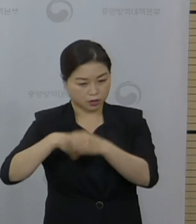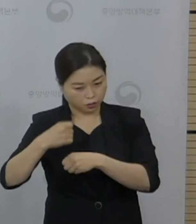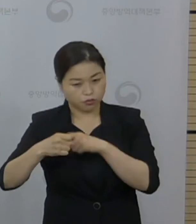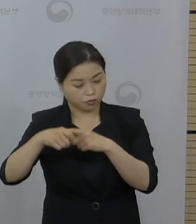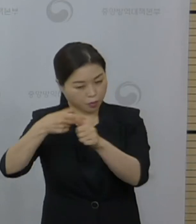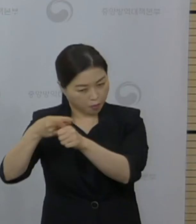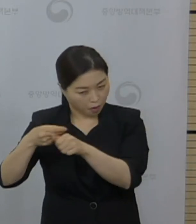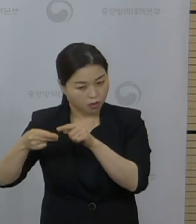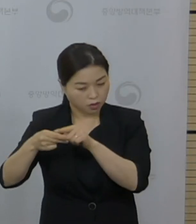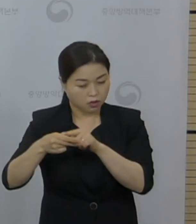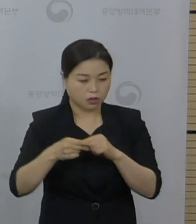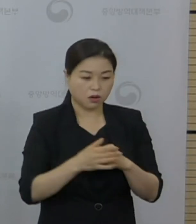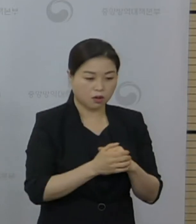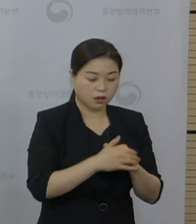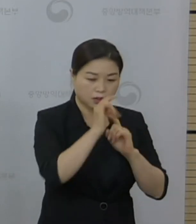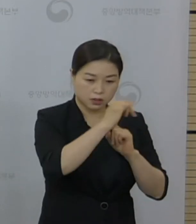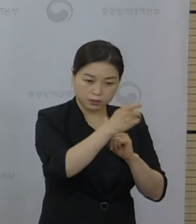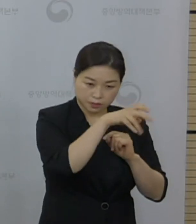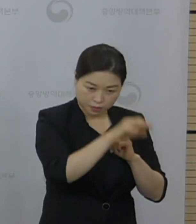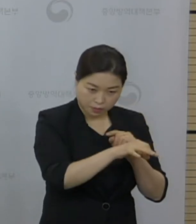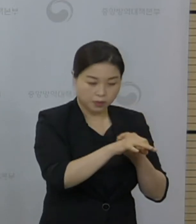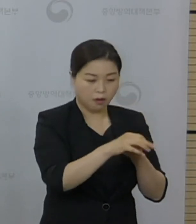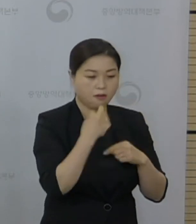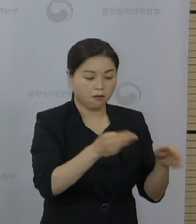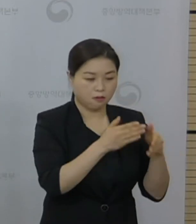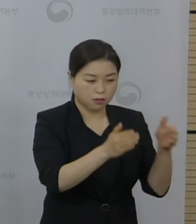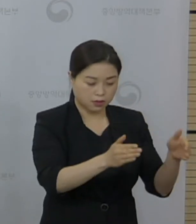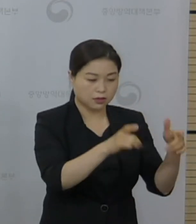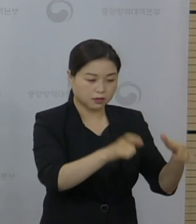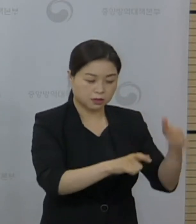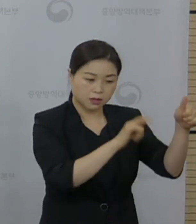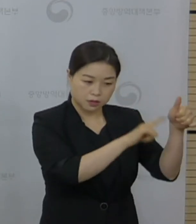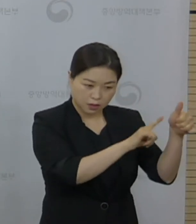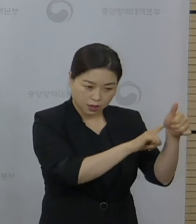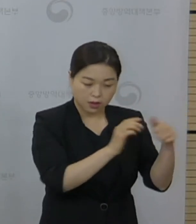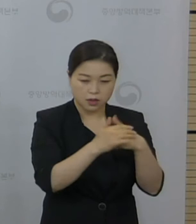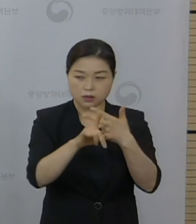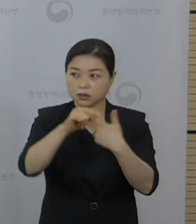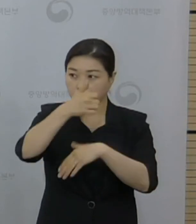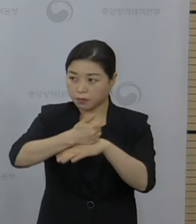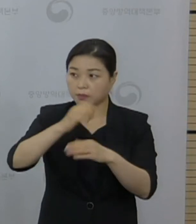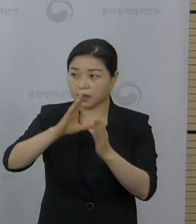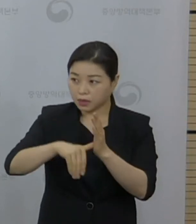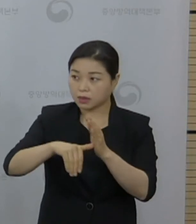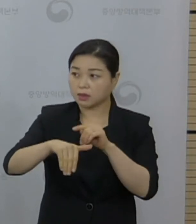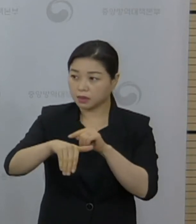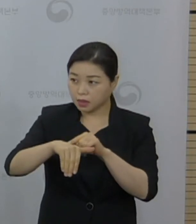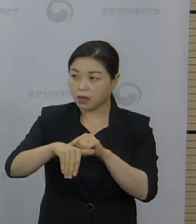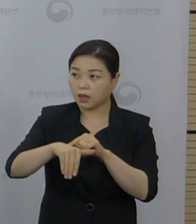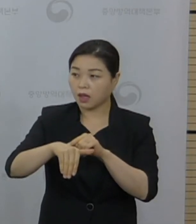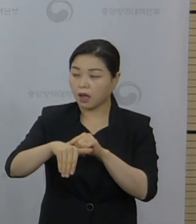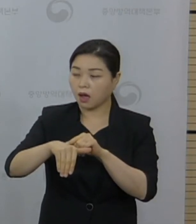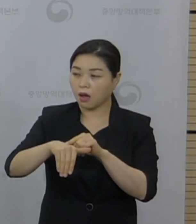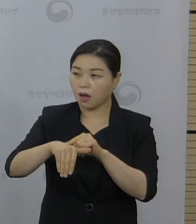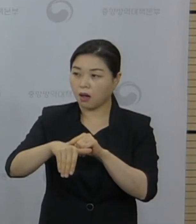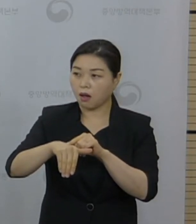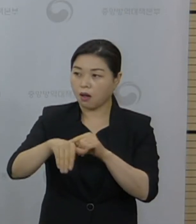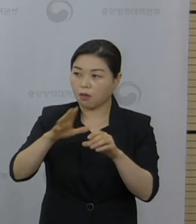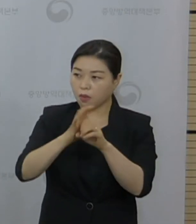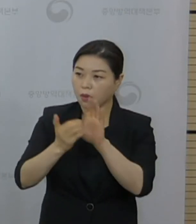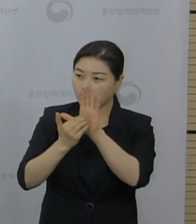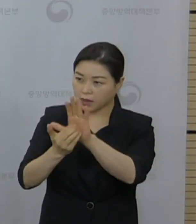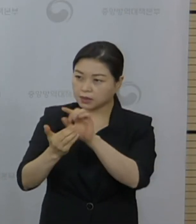접종을 언급한 것이라면 7월 말 지자체에 백신을 배정할 때 수도권에 더 빨리 더 많은 백신을 달라는